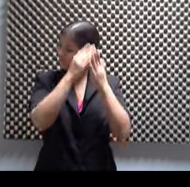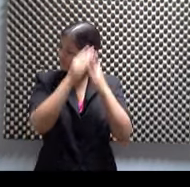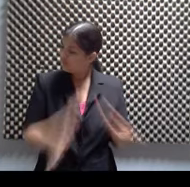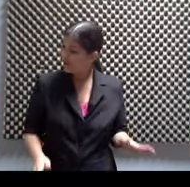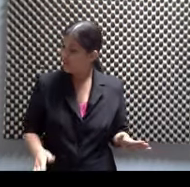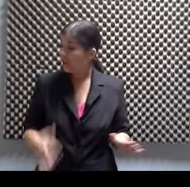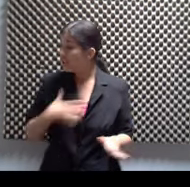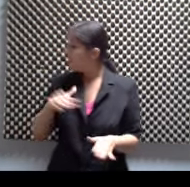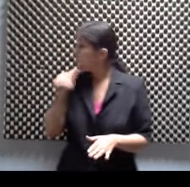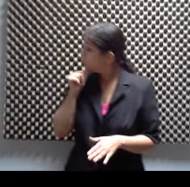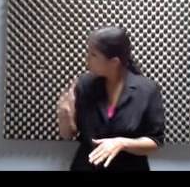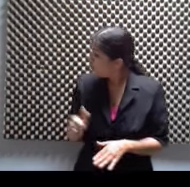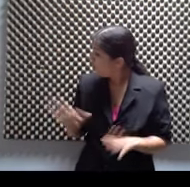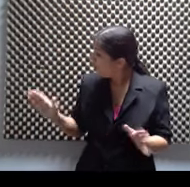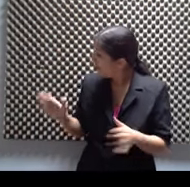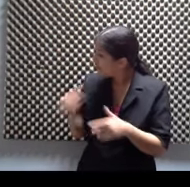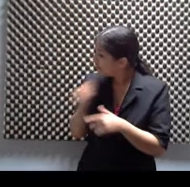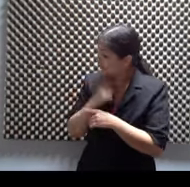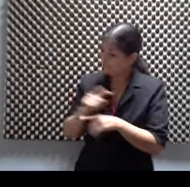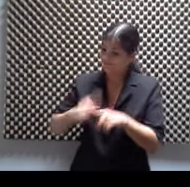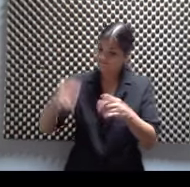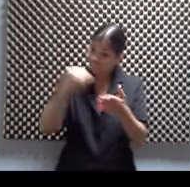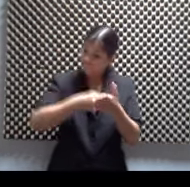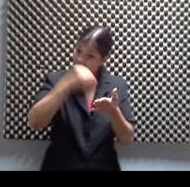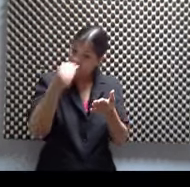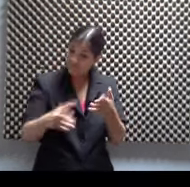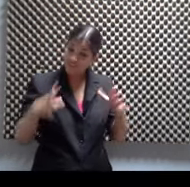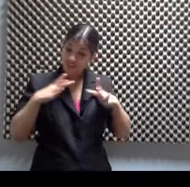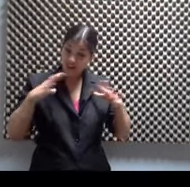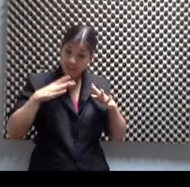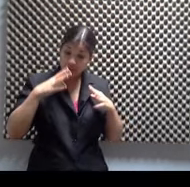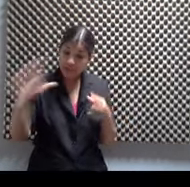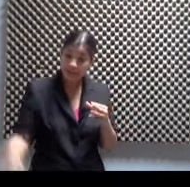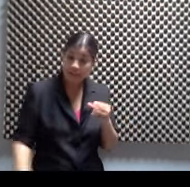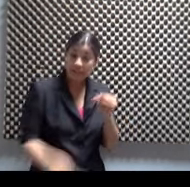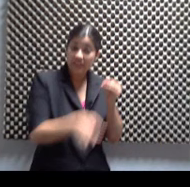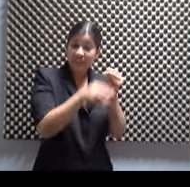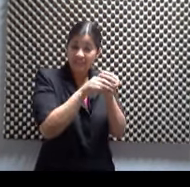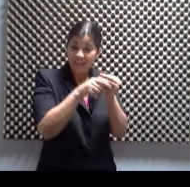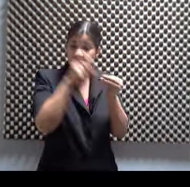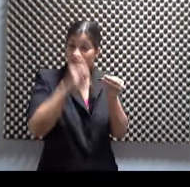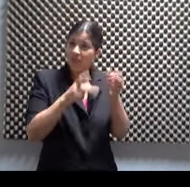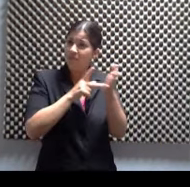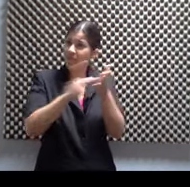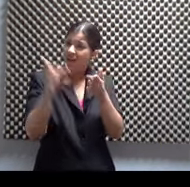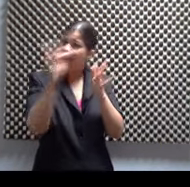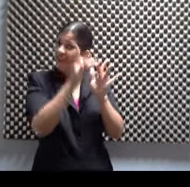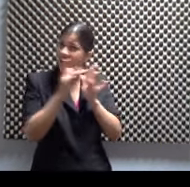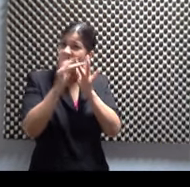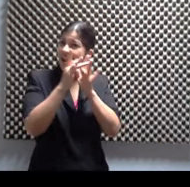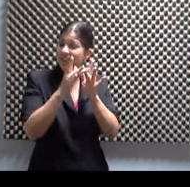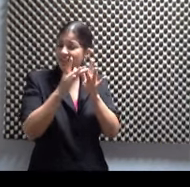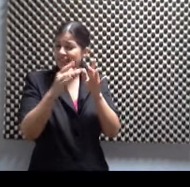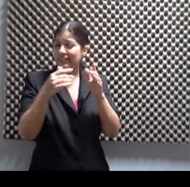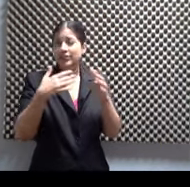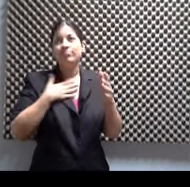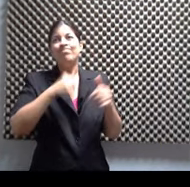pierdas la tablet. Con los caras que me están saliendo estas vacaciones y encima me están cobrando todo esto por entrar al Internet. Papi. Voy a perder la tablet.